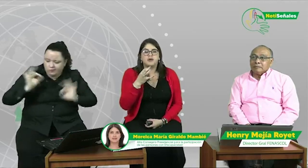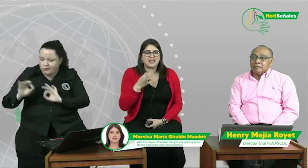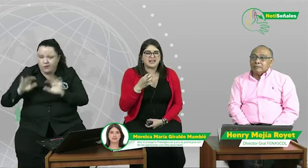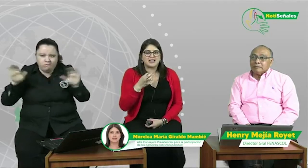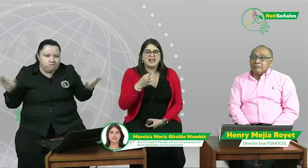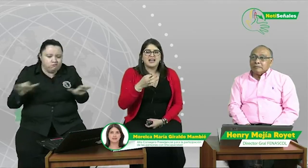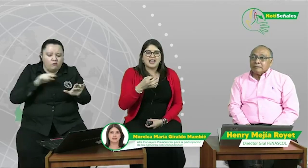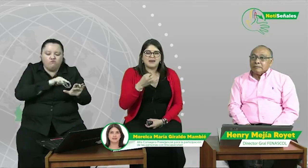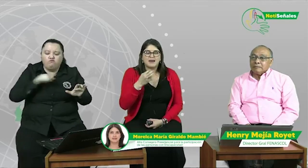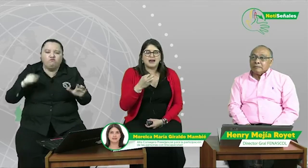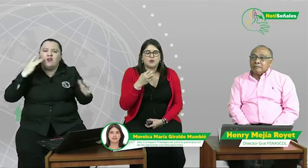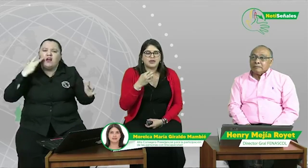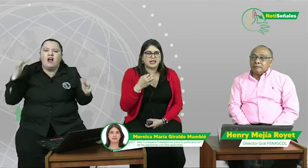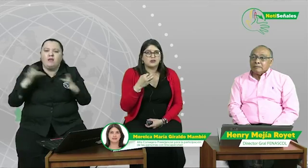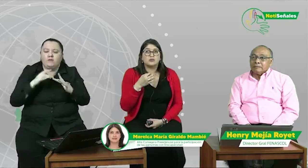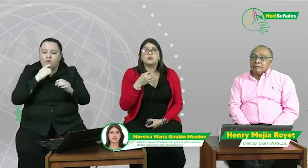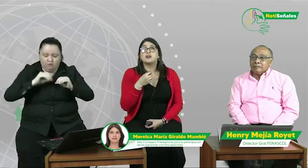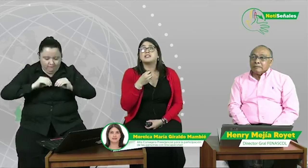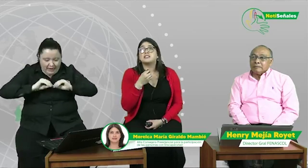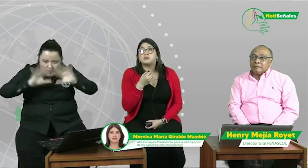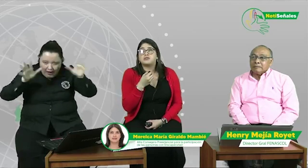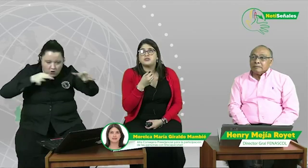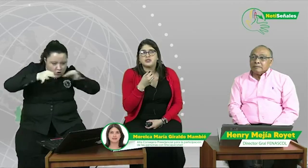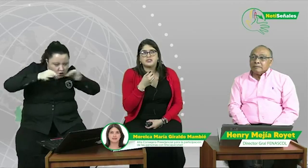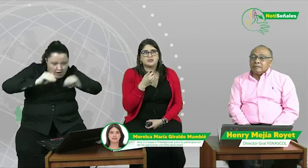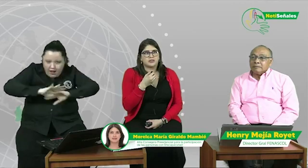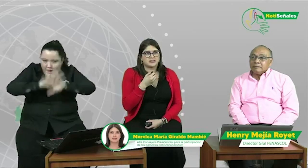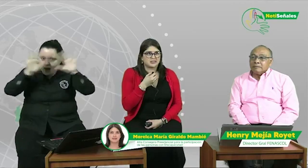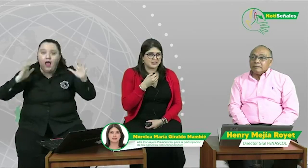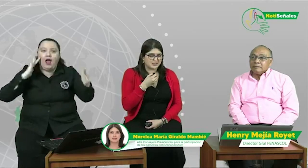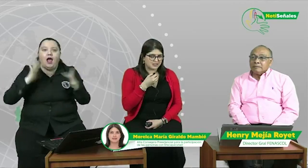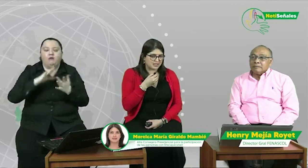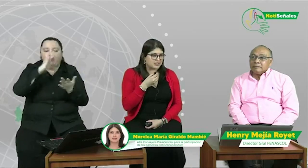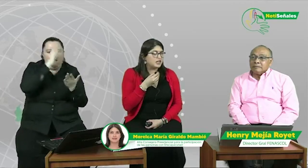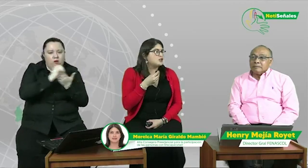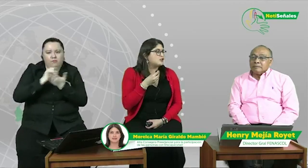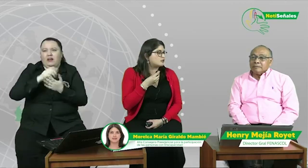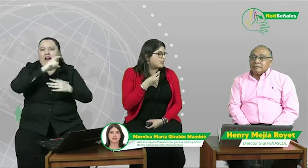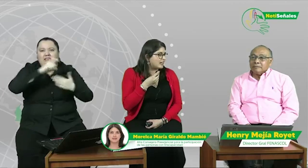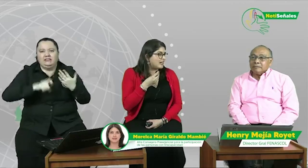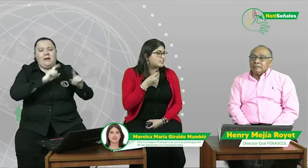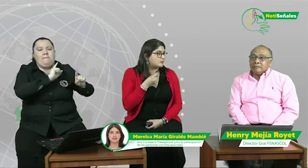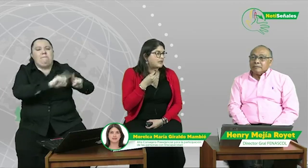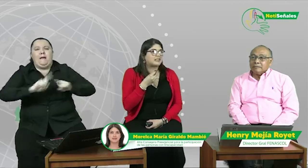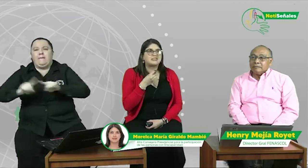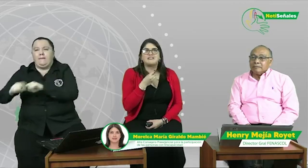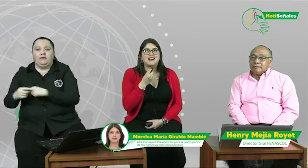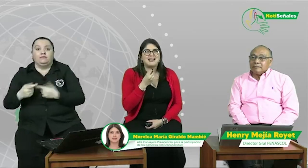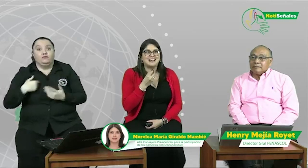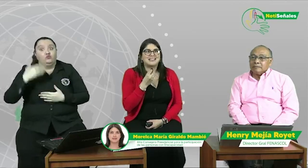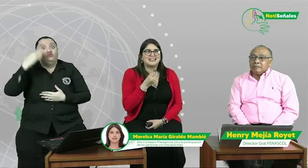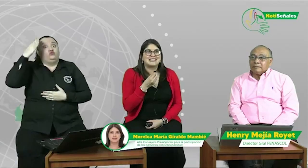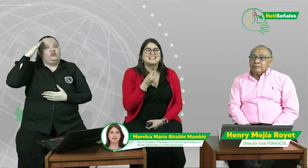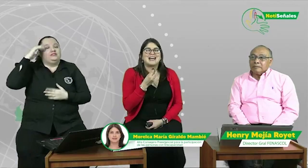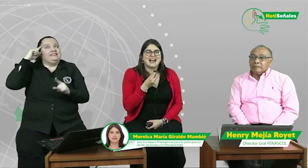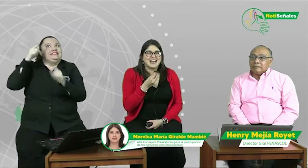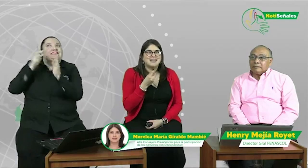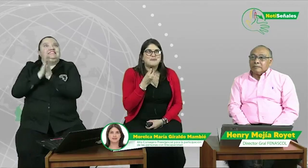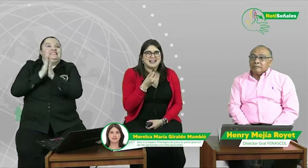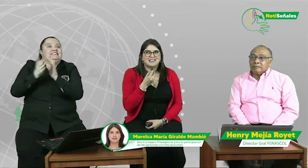en blanco y negro todas esas posiciones y todas esas necesidades. Yo sé que la expectativa era tener el CIMA nacional